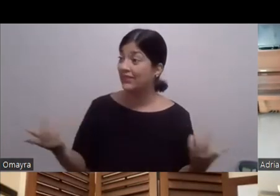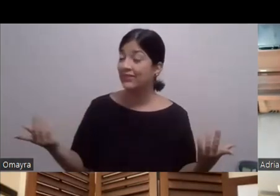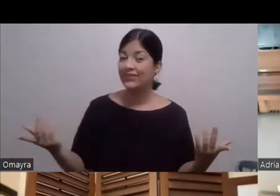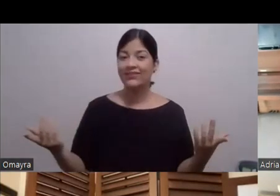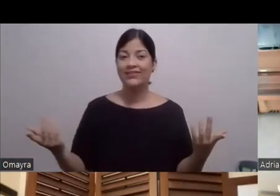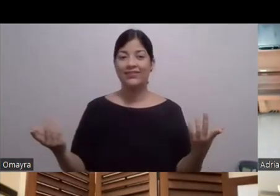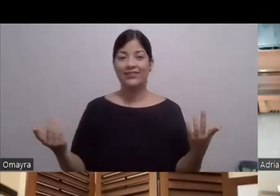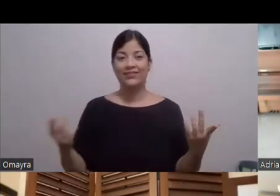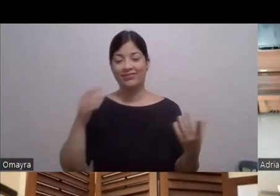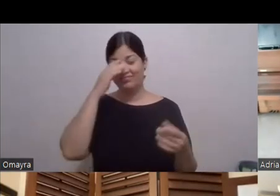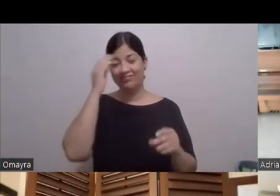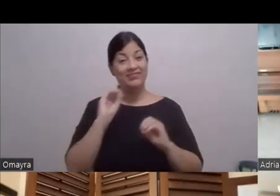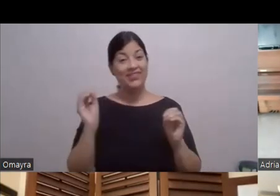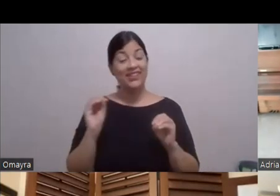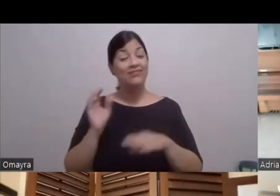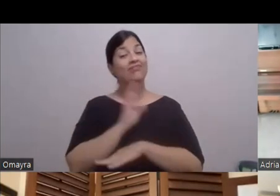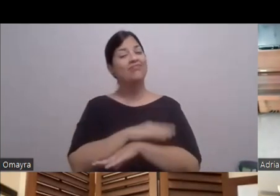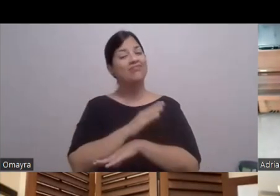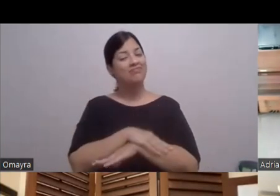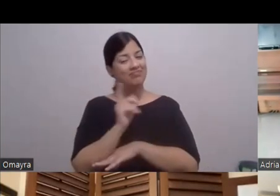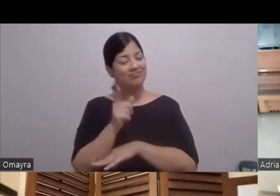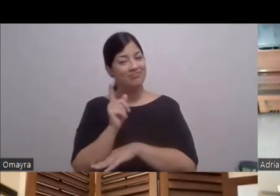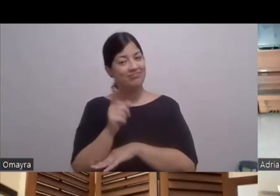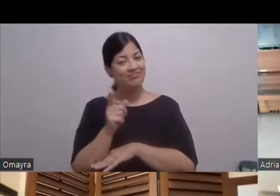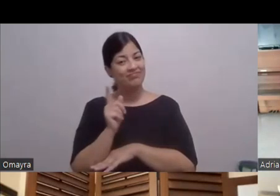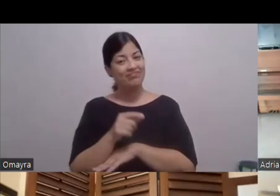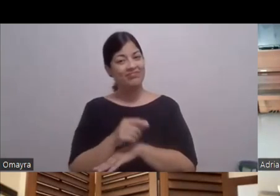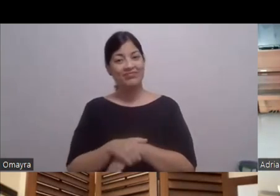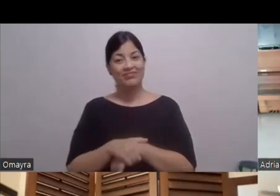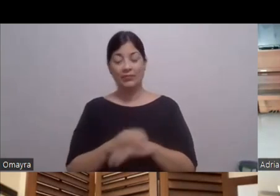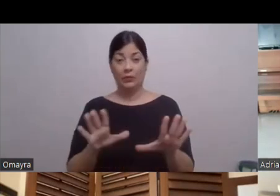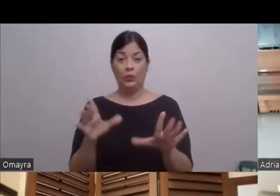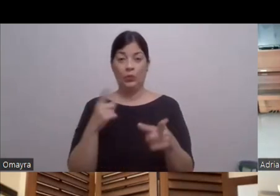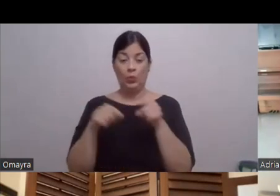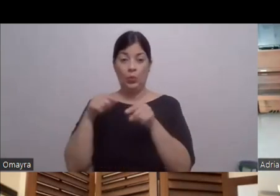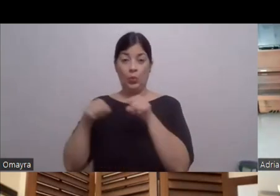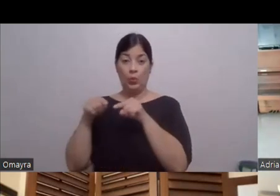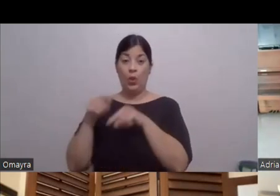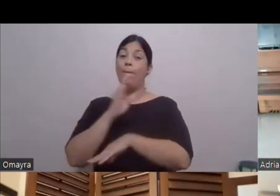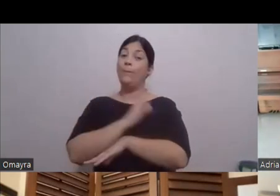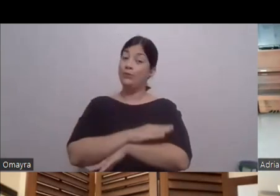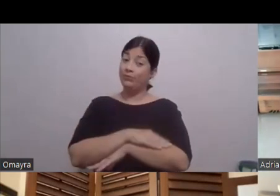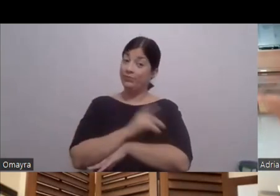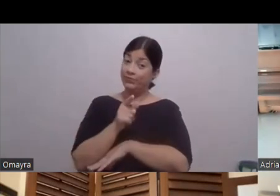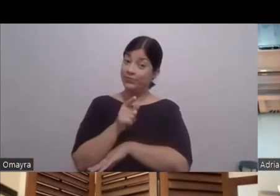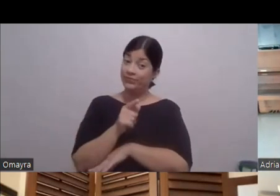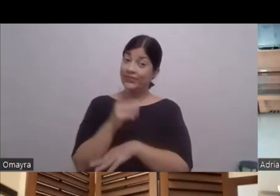nada Pórtense bonito Nintendo Ay Dios mío Pérate Pórtense bonito Tengan lindas semanas Y llévatelos